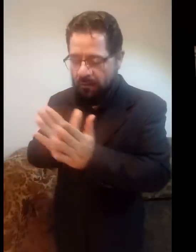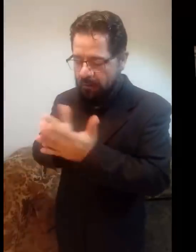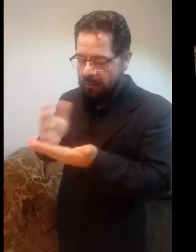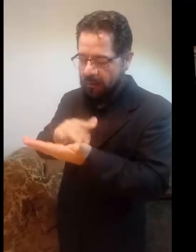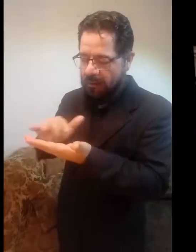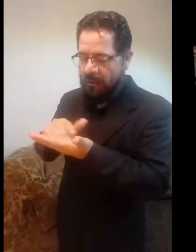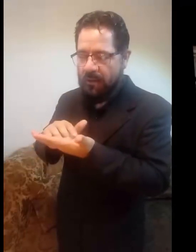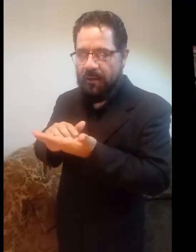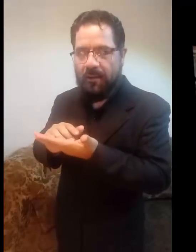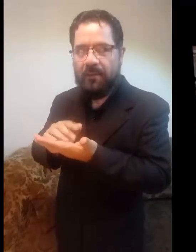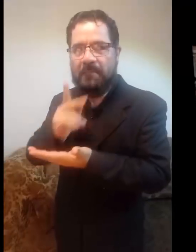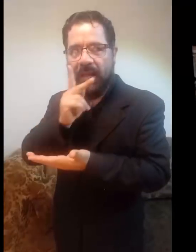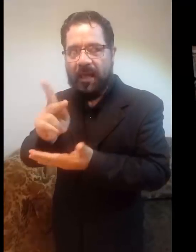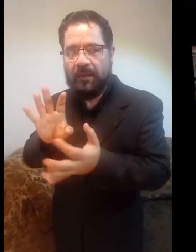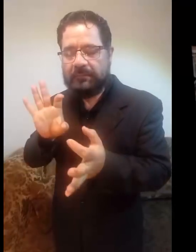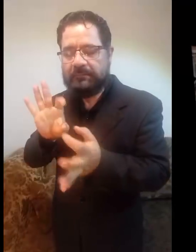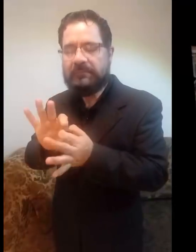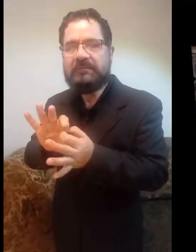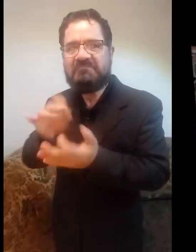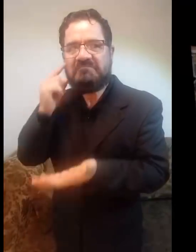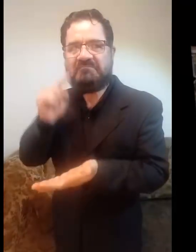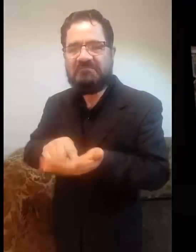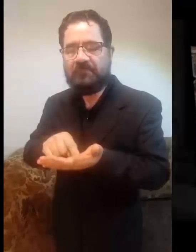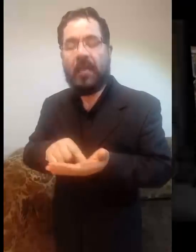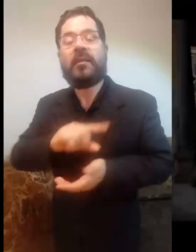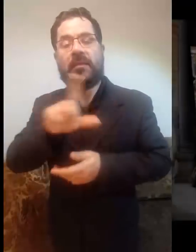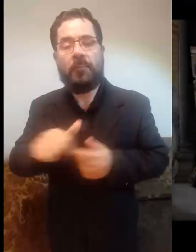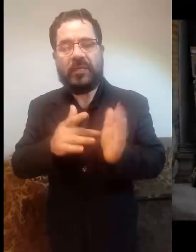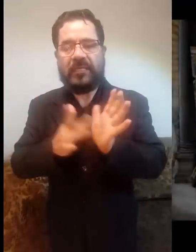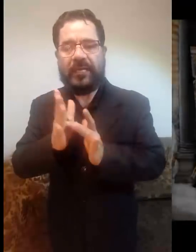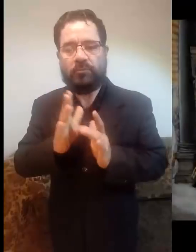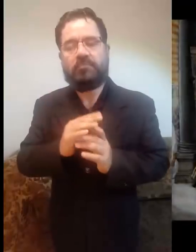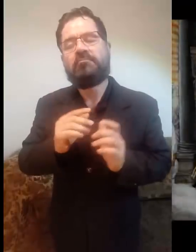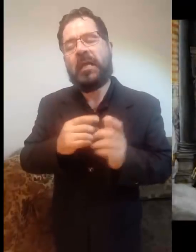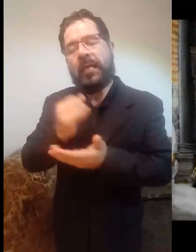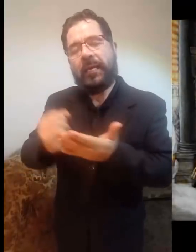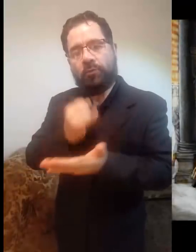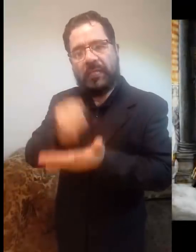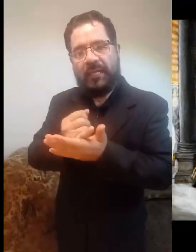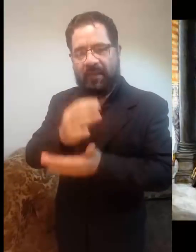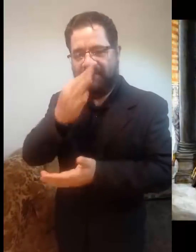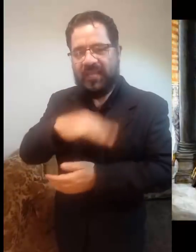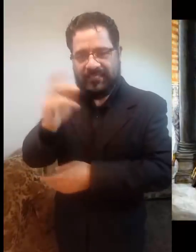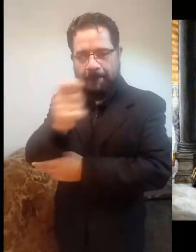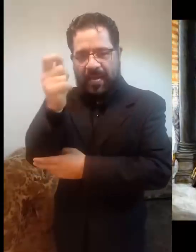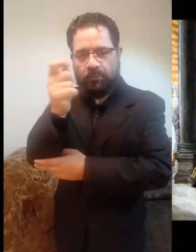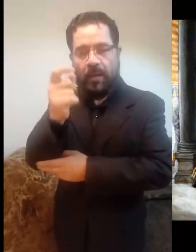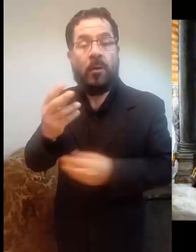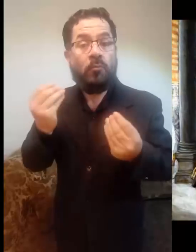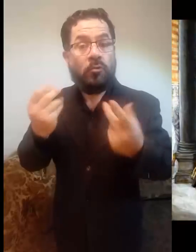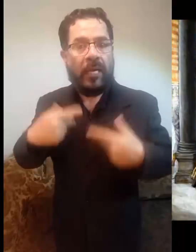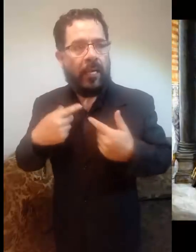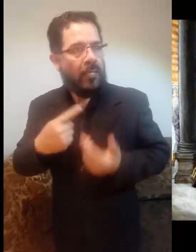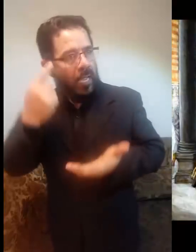creyeron en la escritura y en las palabras que Jesús había dicho. Mientras estuvo en Jerusalén para las fiestas de Pascua,